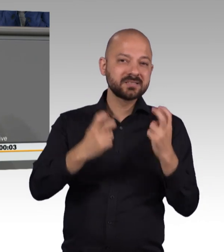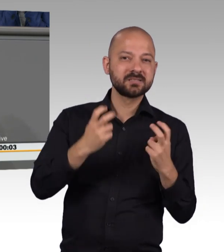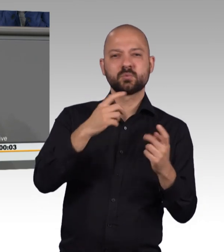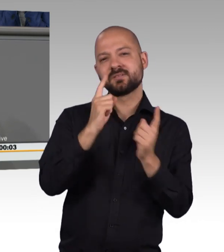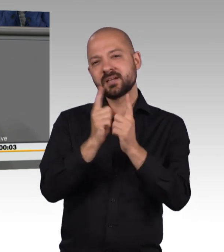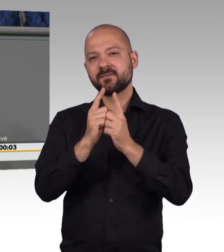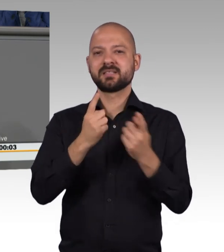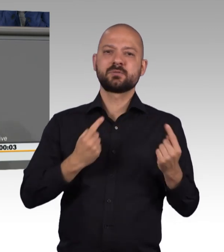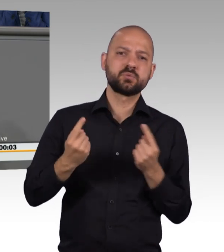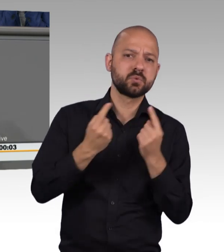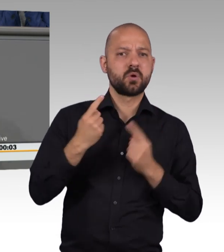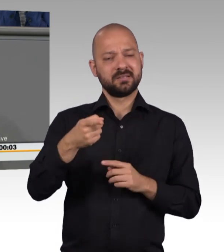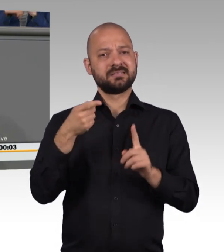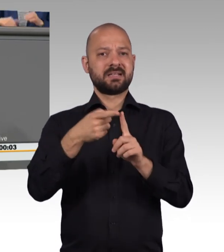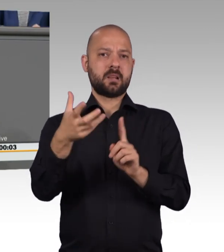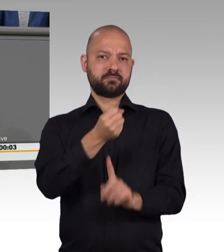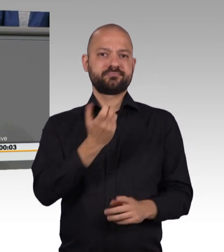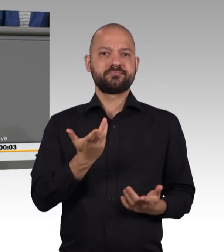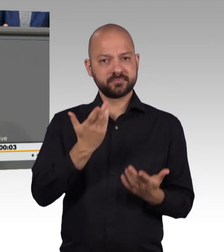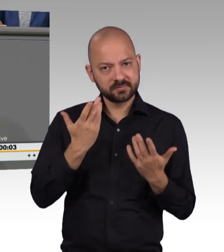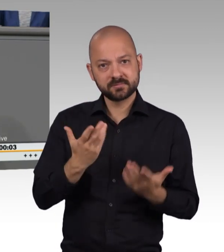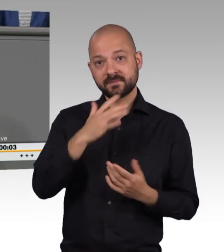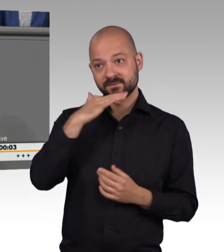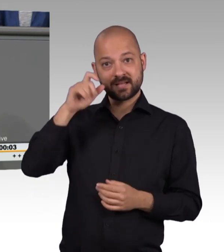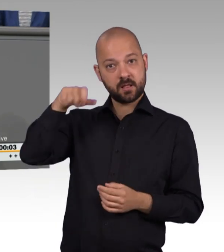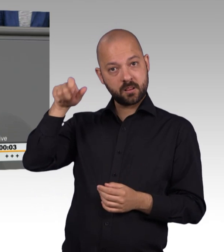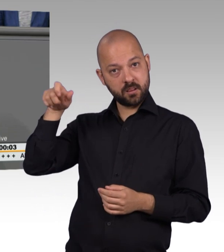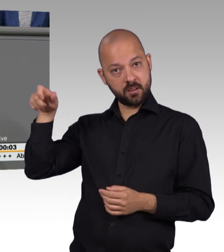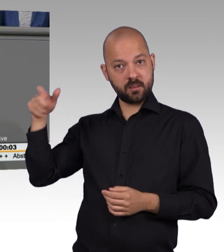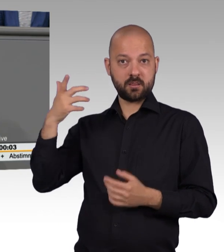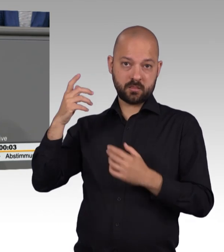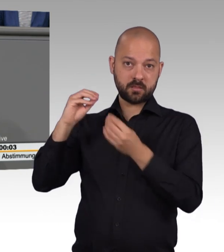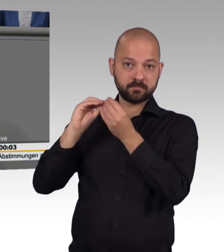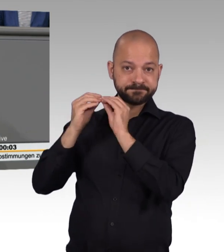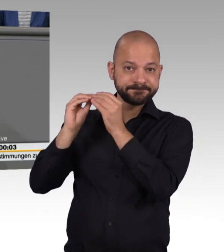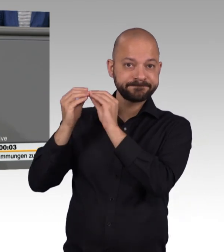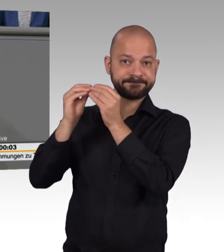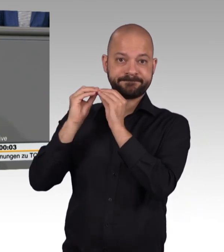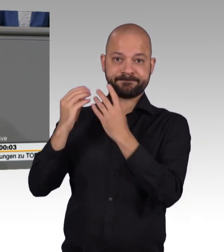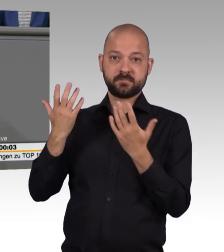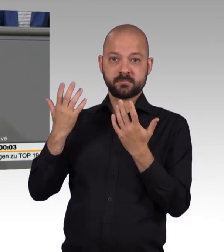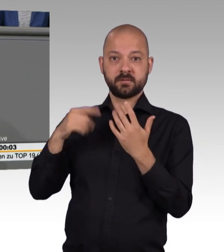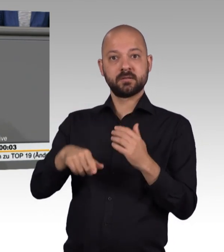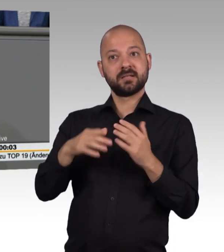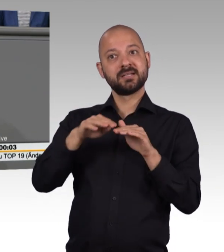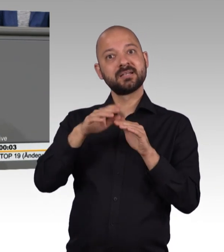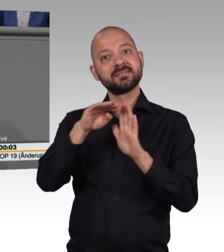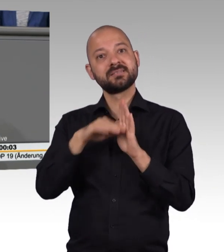gibt es viele Väter und vor allem auch Mütter dieses wichtigen Gesetzentwurfes. Bedanken möchte ich mich ausdrücklich bei einigen von Ihnen.